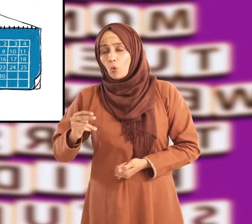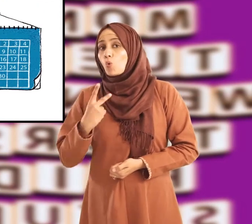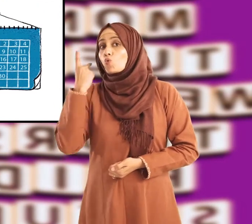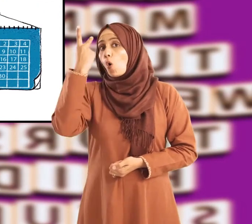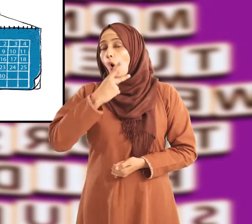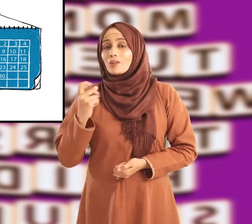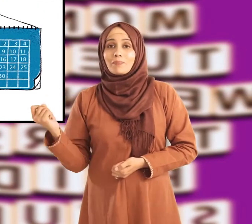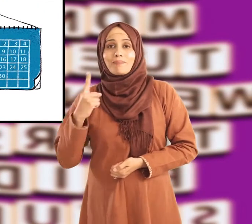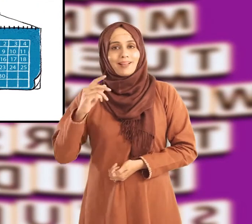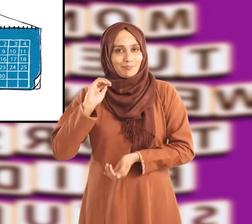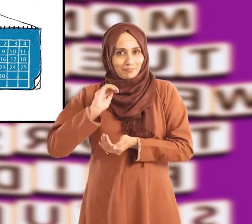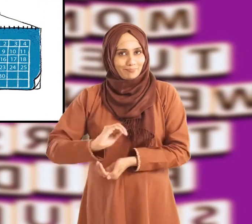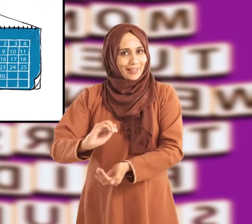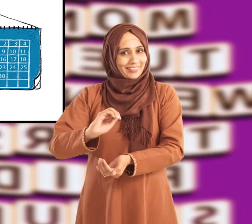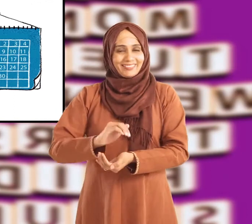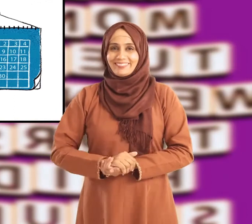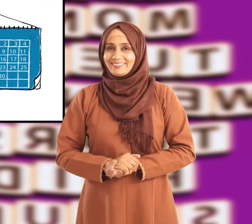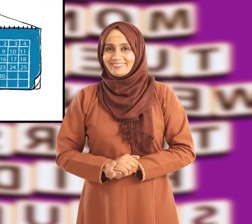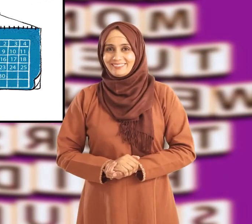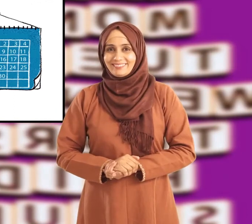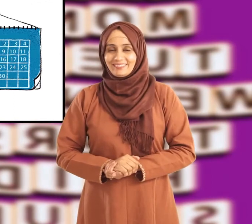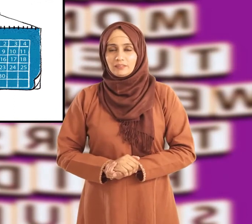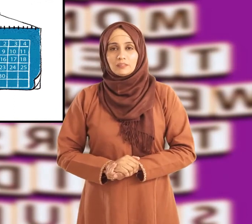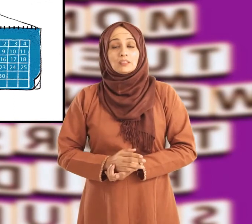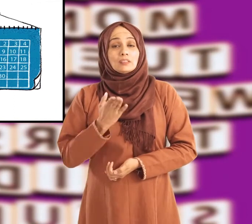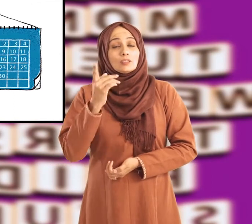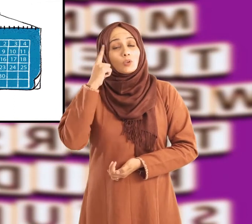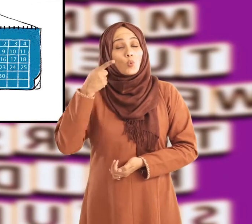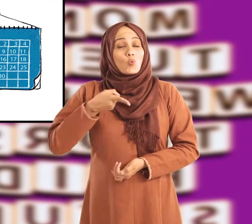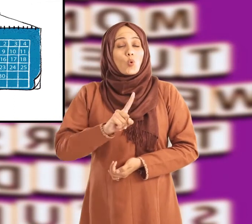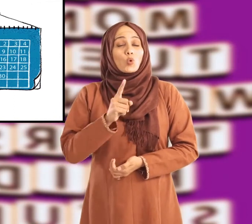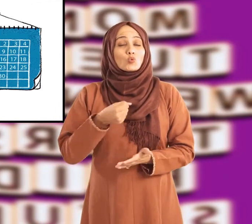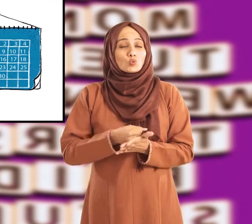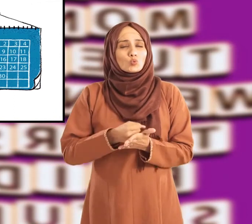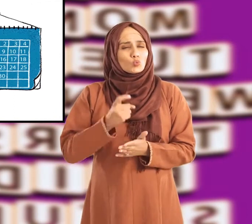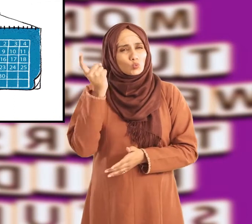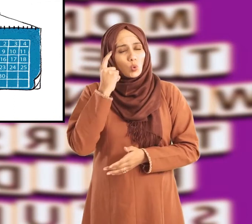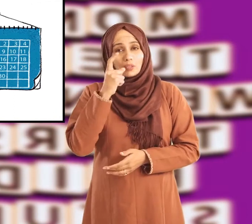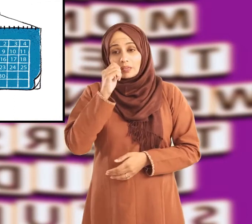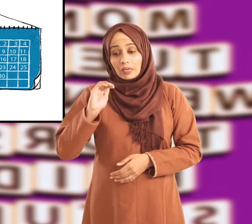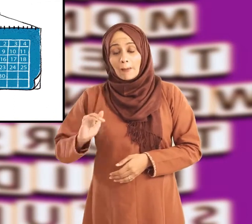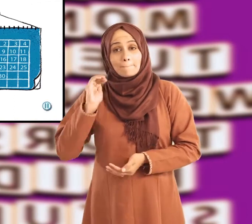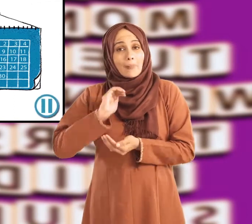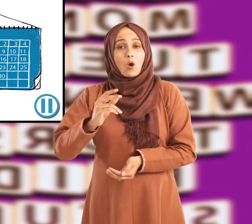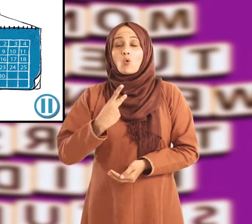سے مہینے میں پیدا ہوا تھا؟ کیا آپ بتا سکتے احمد کی سال